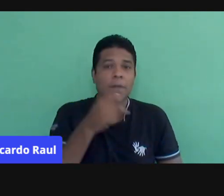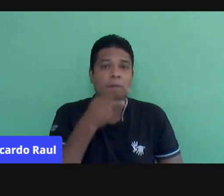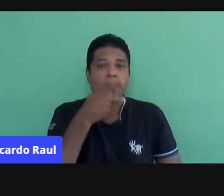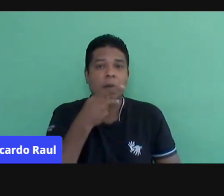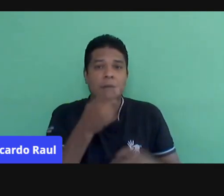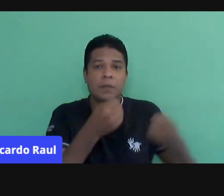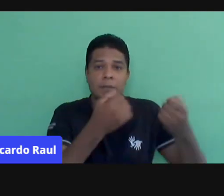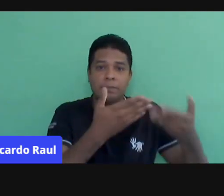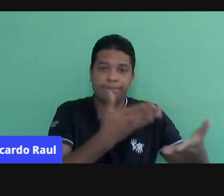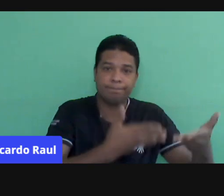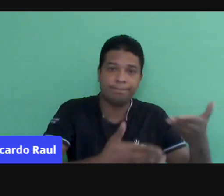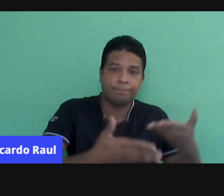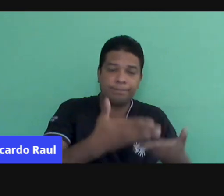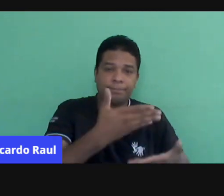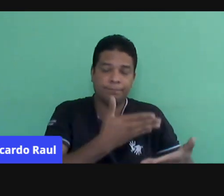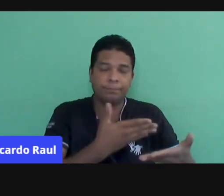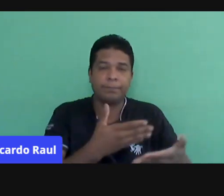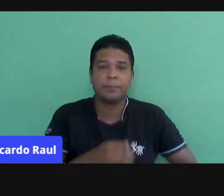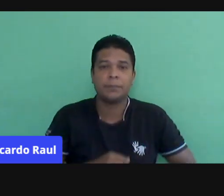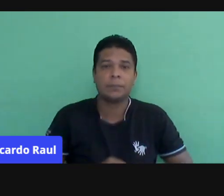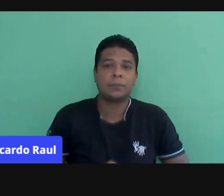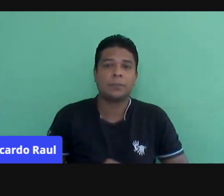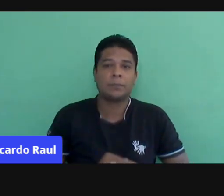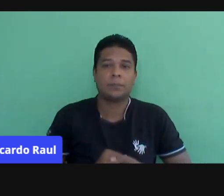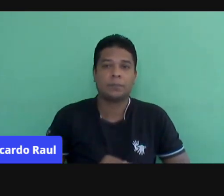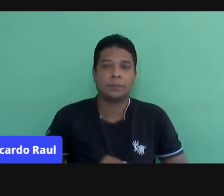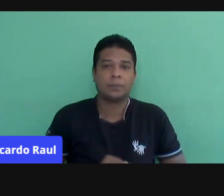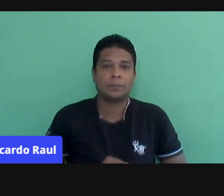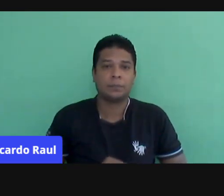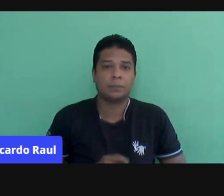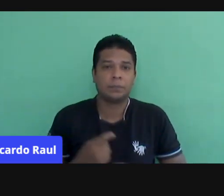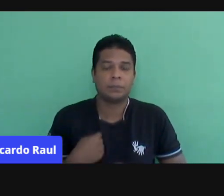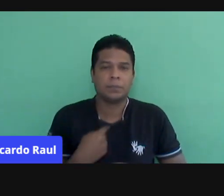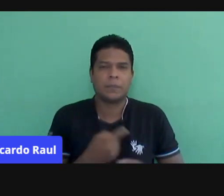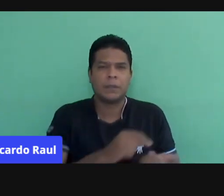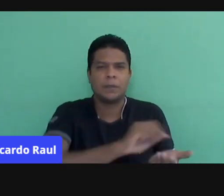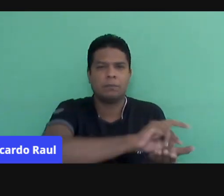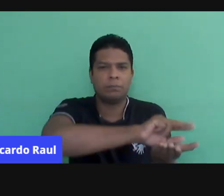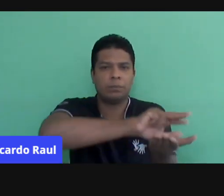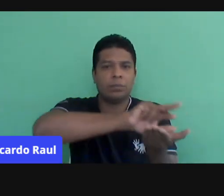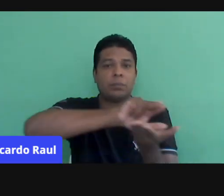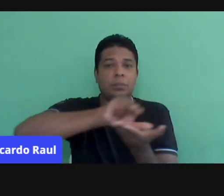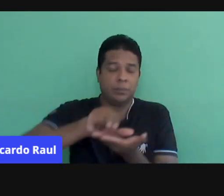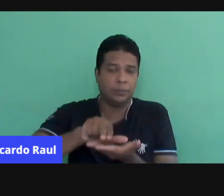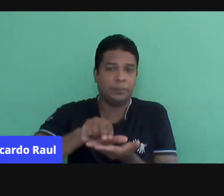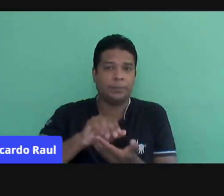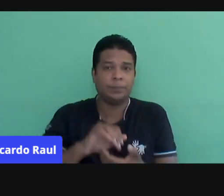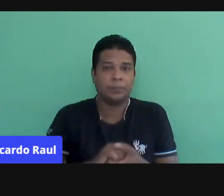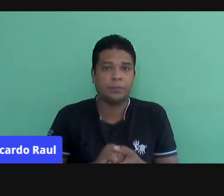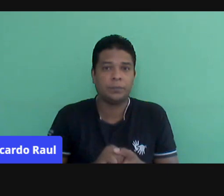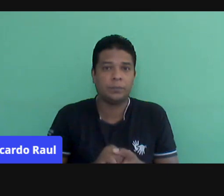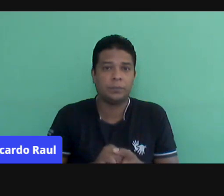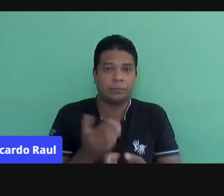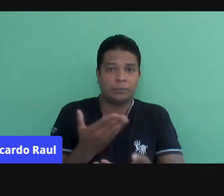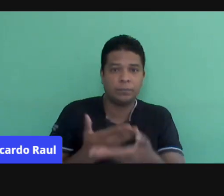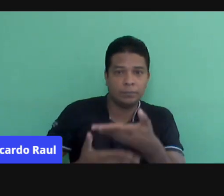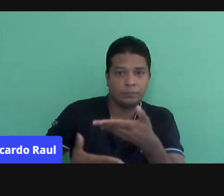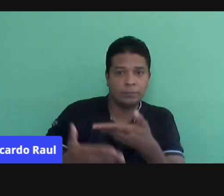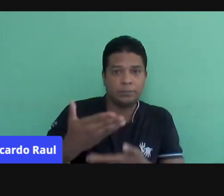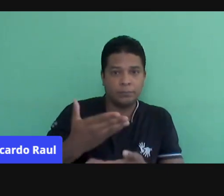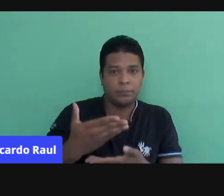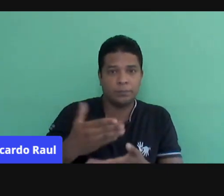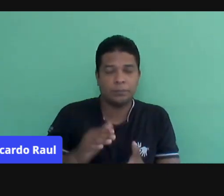mediar essa relação, né? Nós temos várias possibilidades de trazer uma interação,